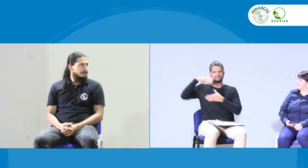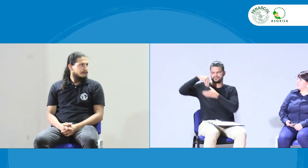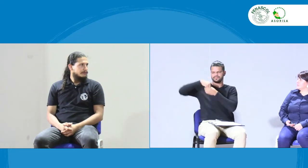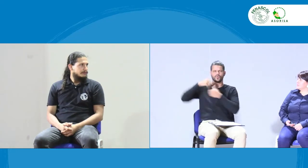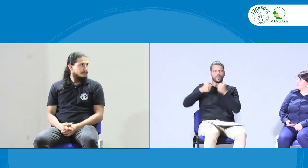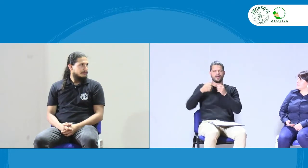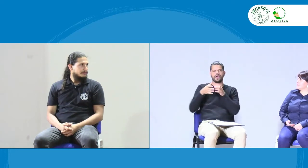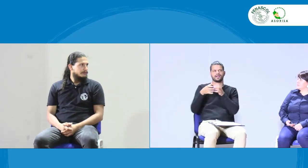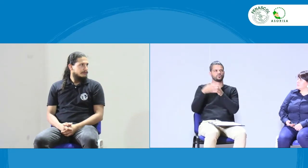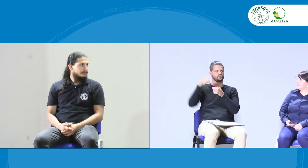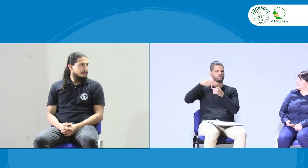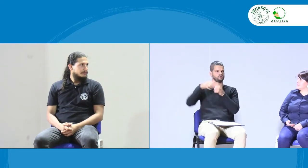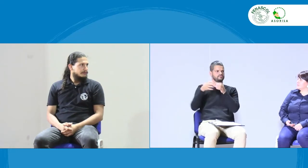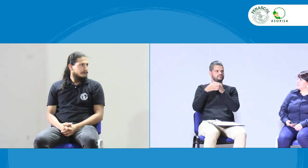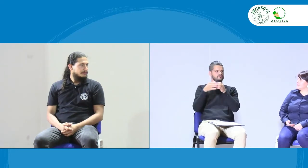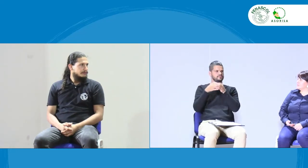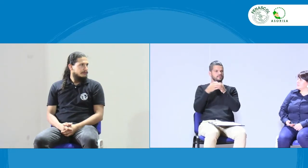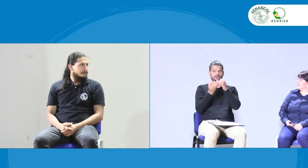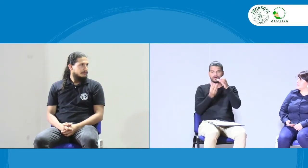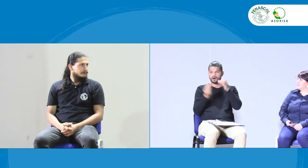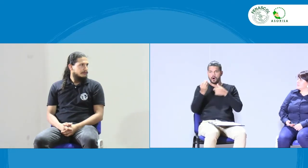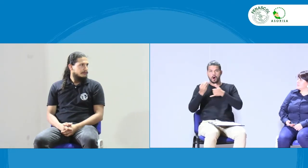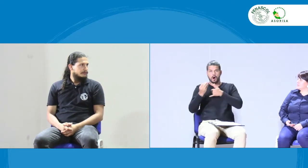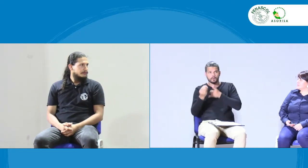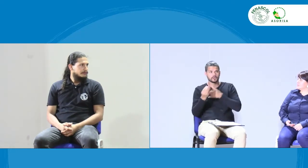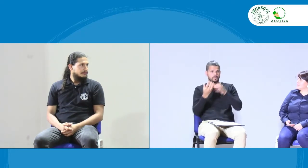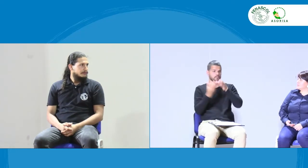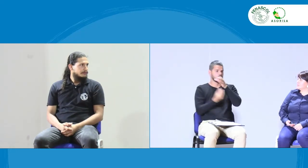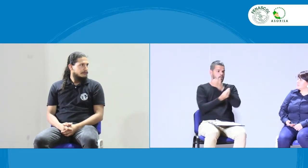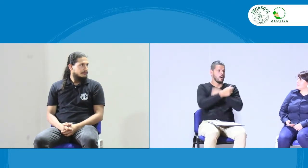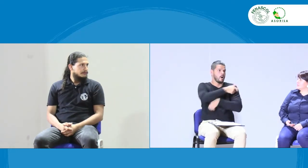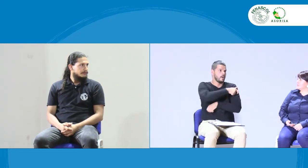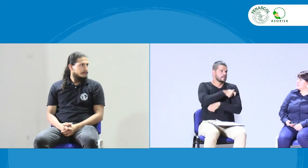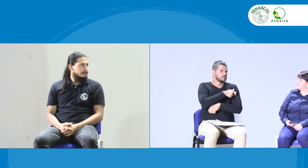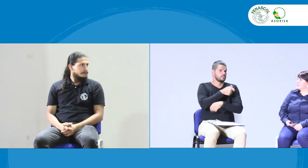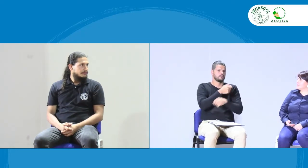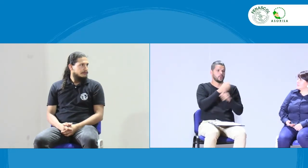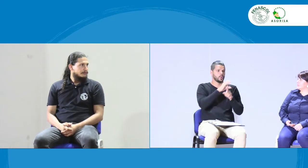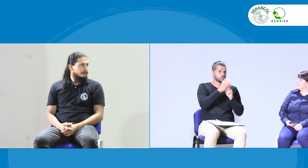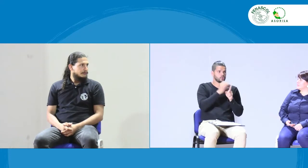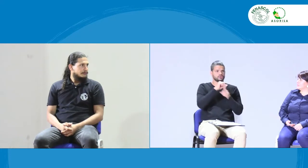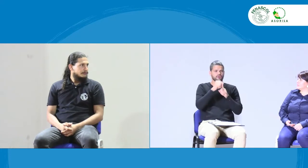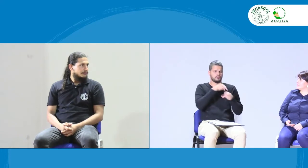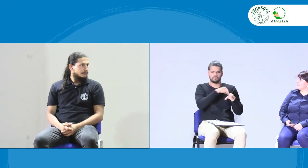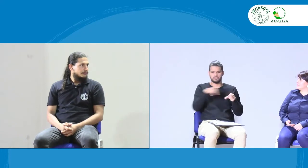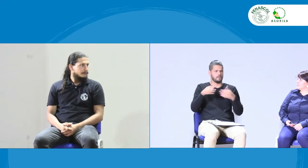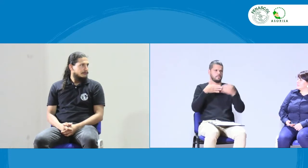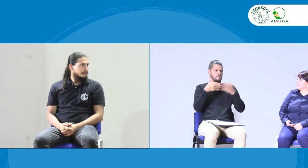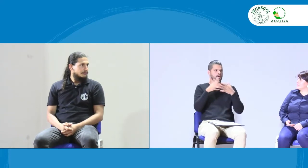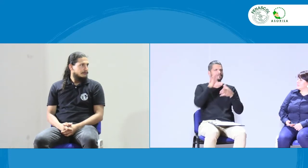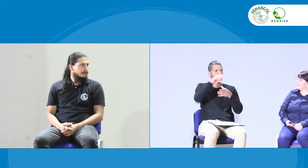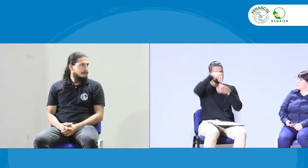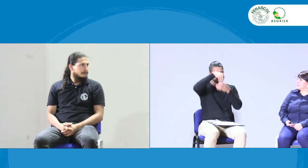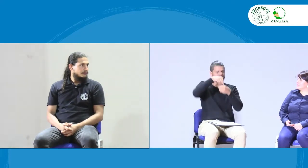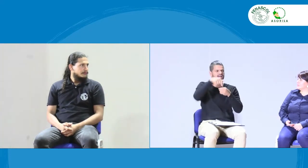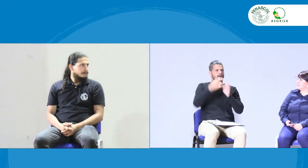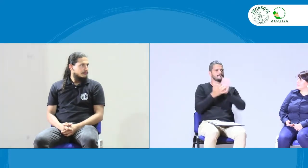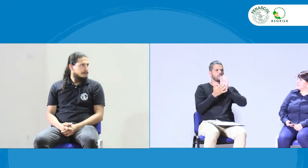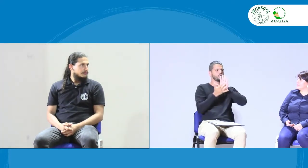de este contexto, me devuelvo un poco. Siempre se ha visto que en las asociaciones, que el grupo de jóvenes o la comisión de jóvenes,